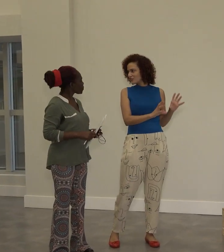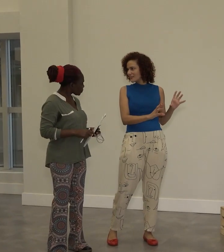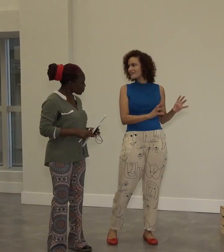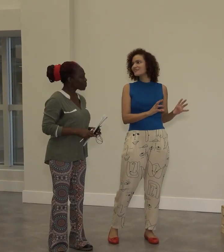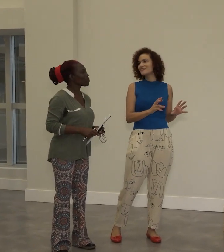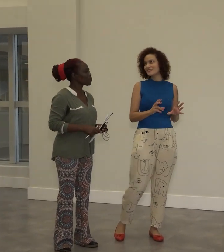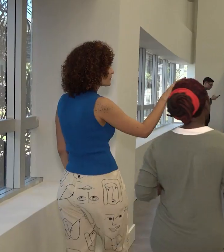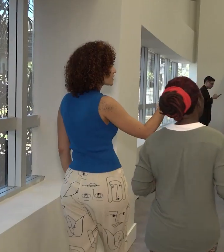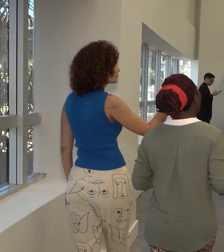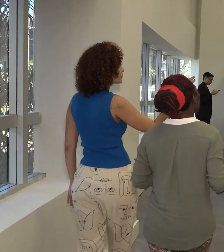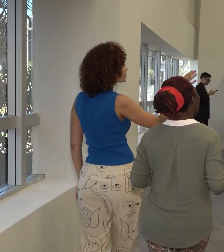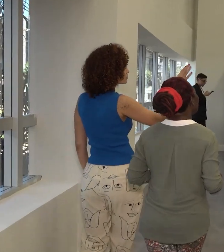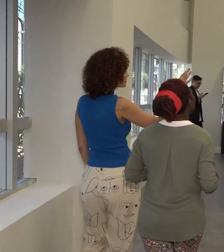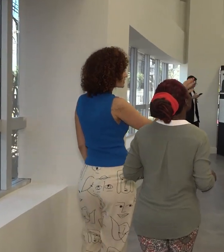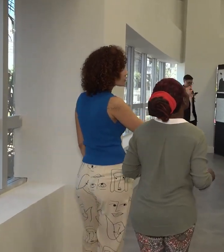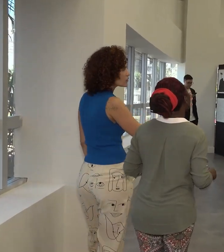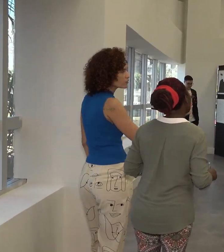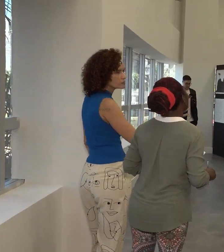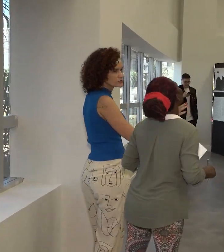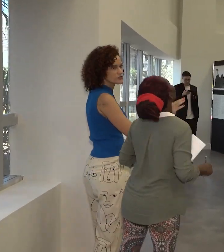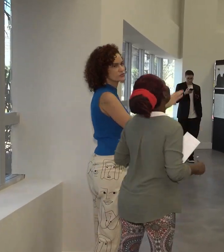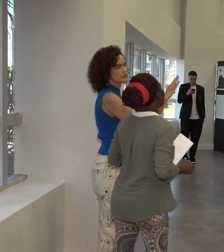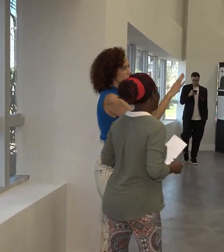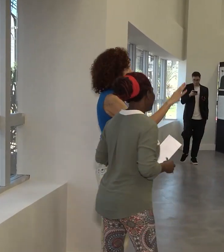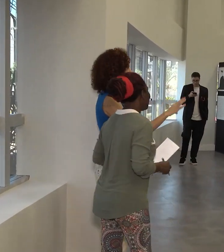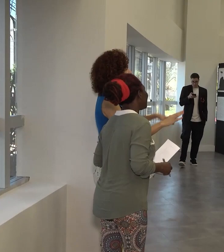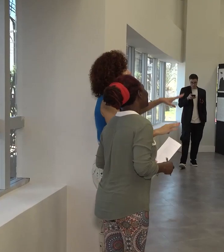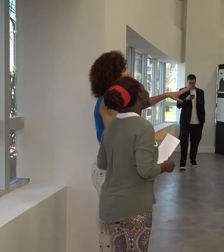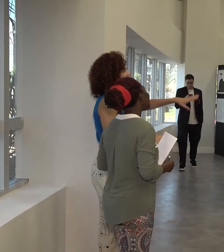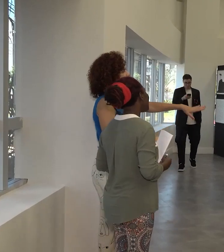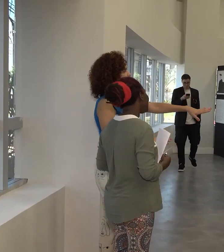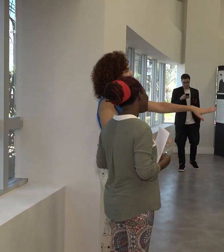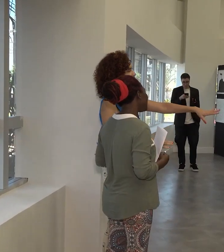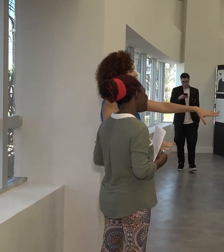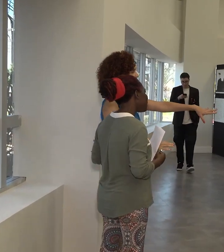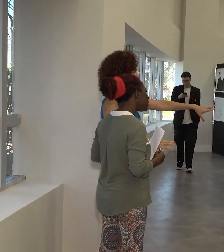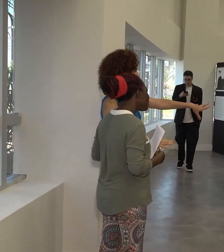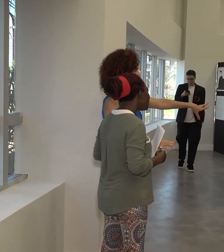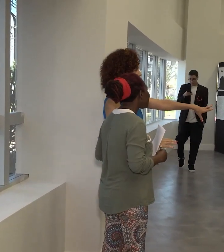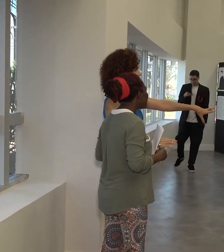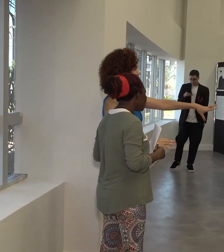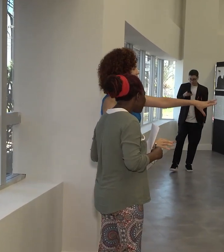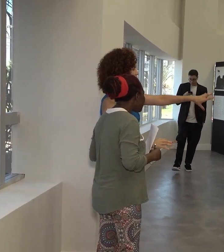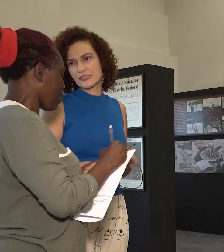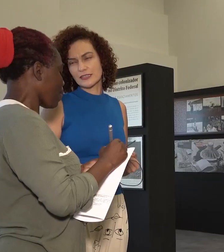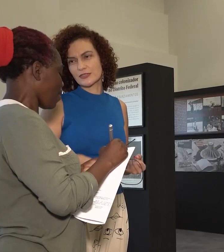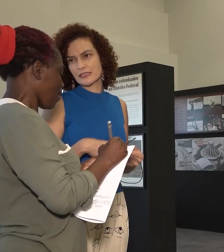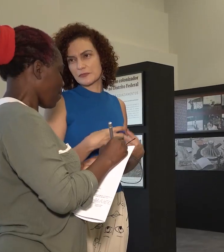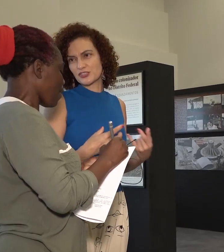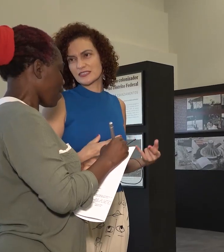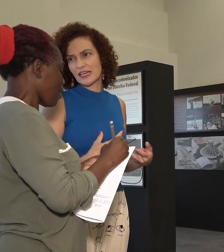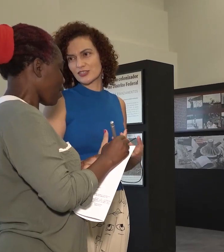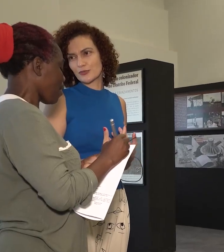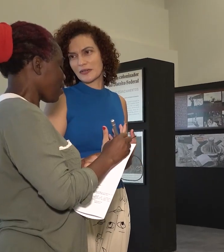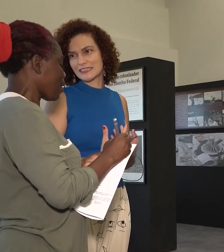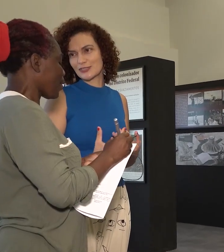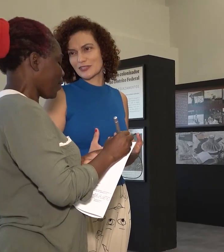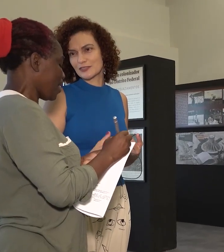professora de História da UNB, Cristiane Portela, que explica que, depois de mais de seis décadas